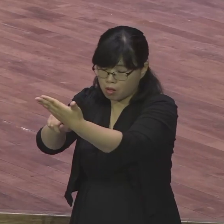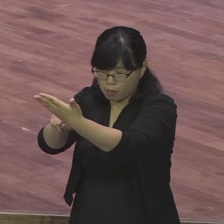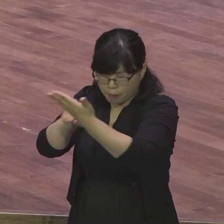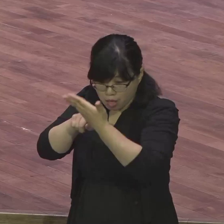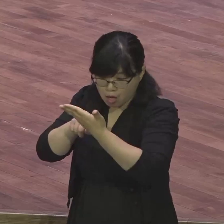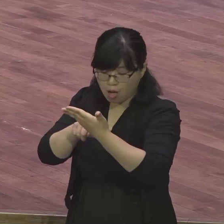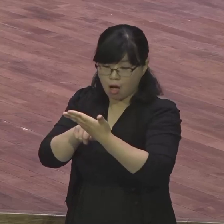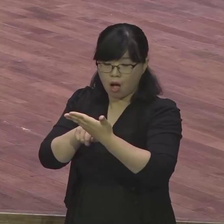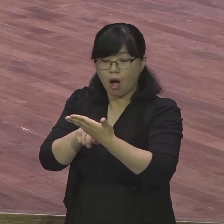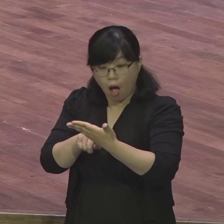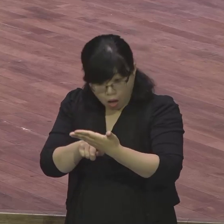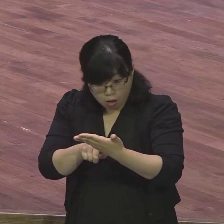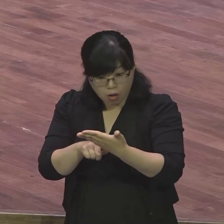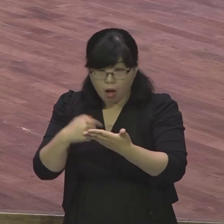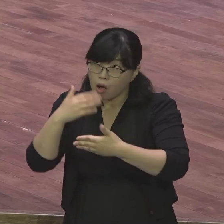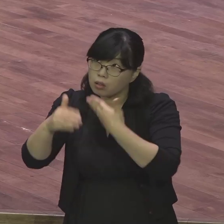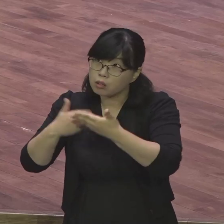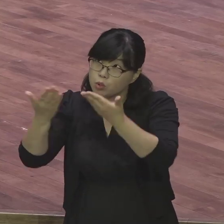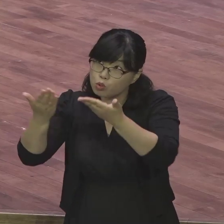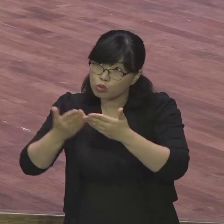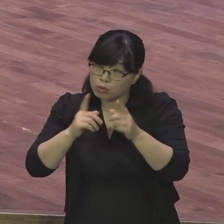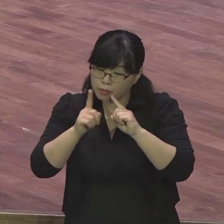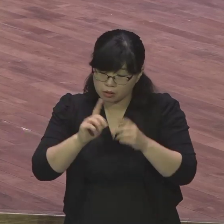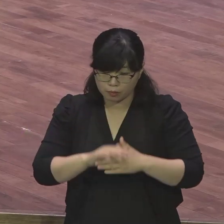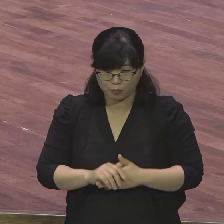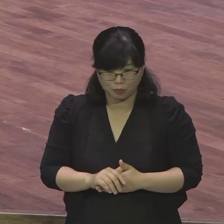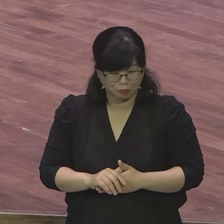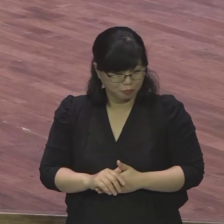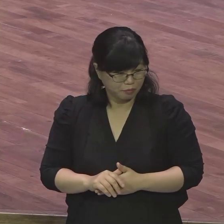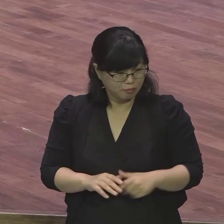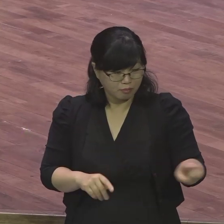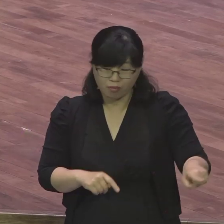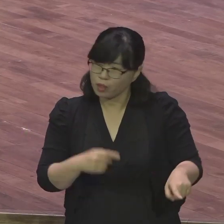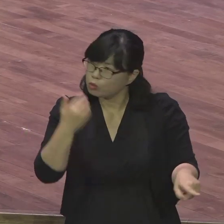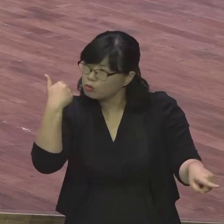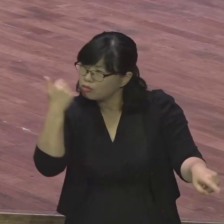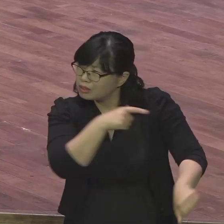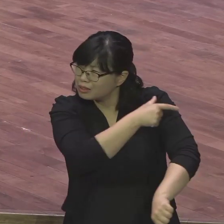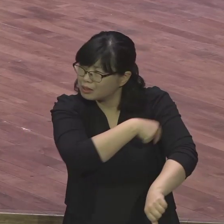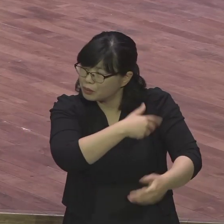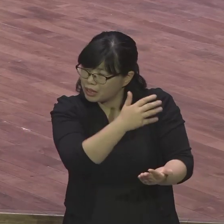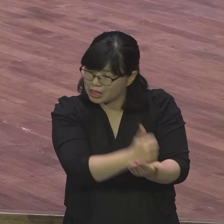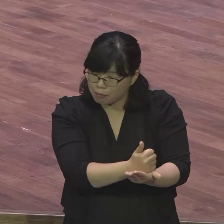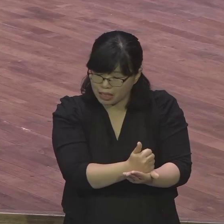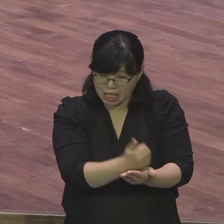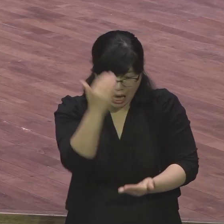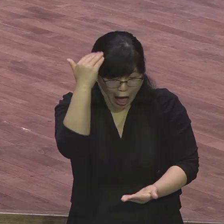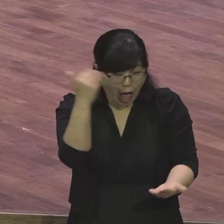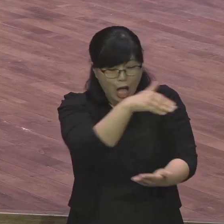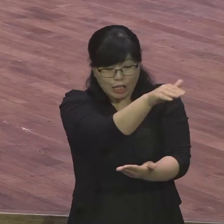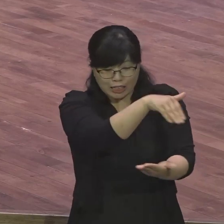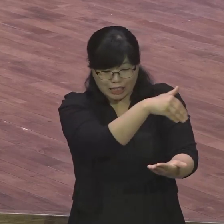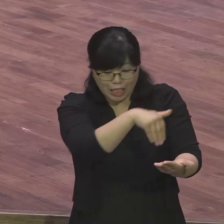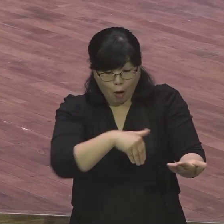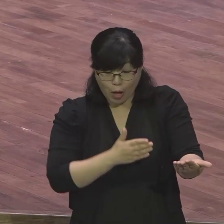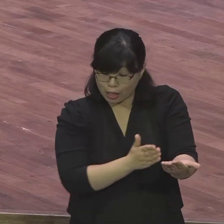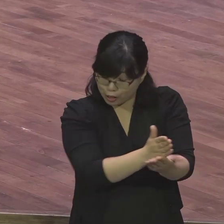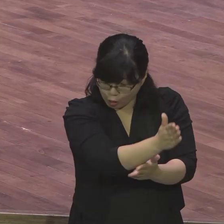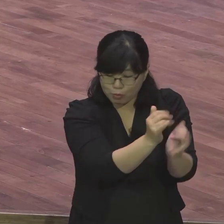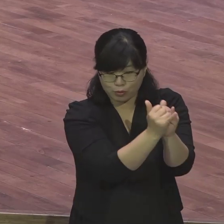서예가 서예하고 서예가 집사님이 있었어요 그 집사님이 있었는데 내가 이렇게 졸고 있는데 비목사몽 있는데